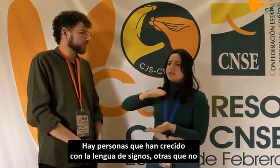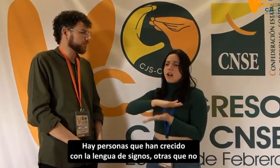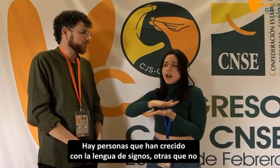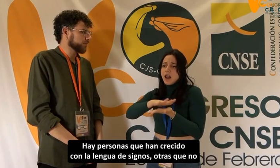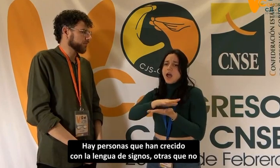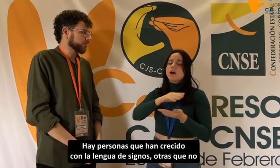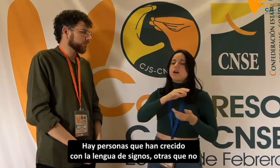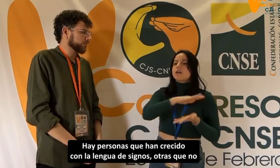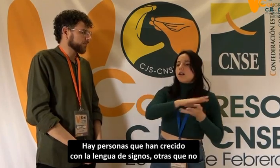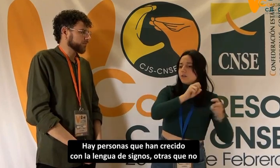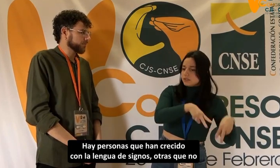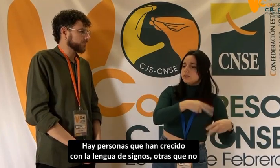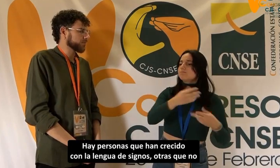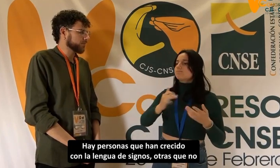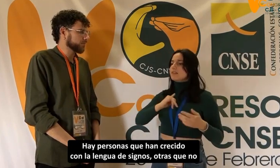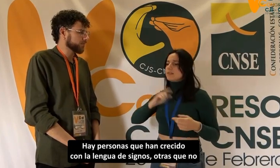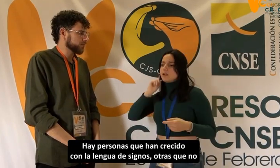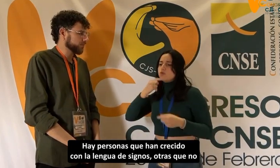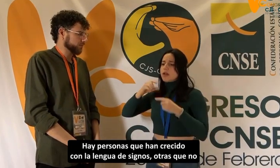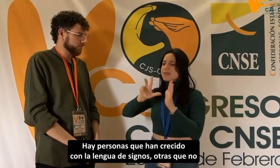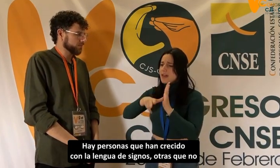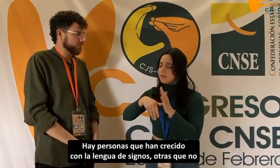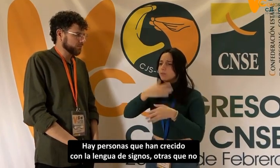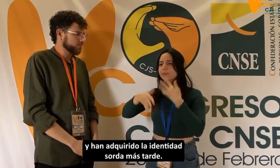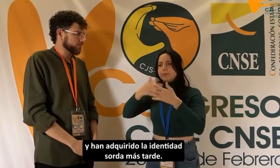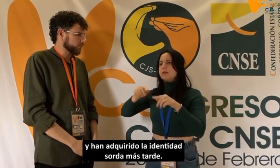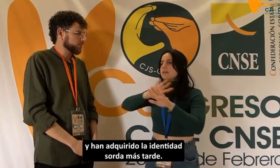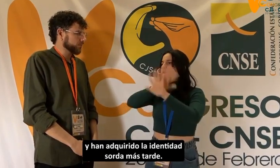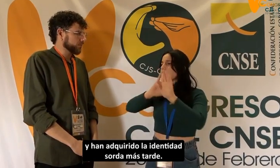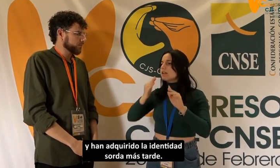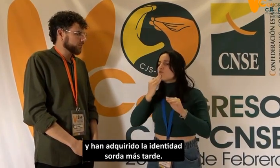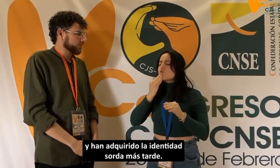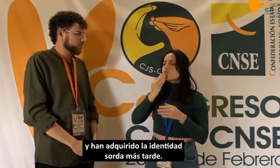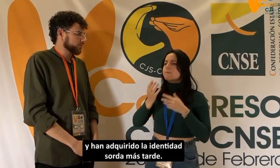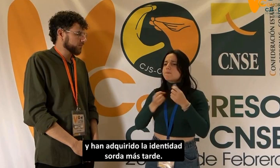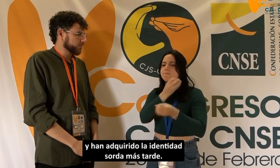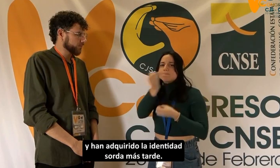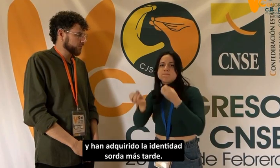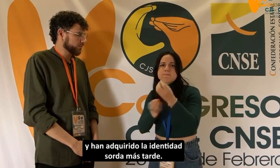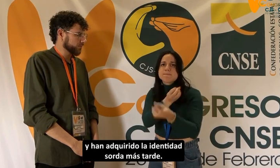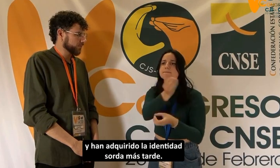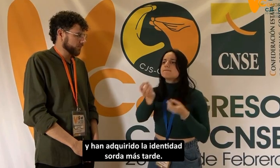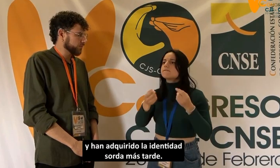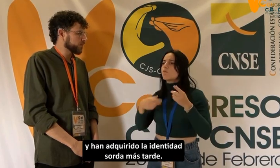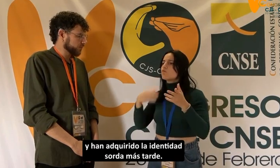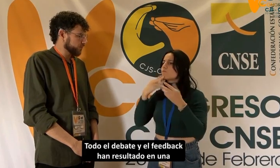Hay personas que han crecido con la lengua de signos, otras que no y han adquirido la identidad sorda más tarde.